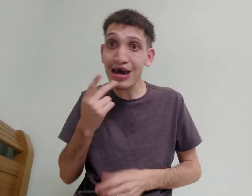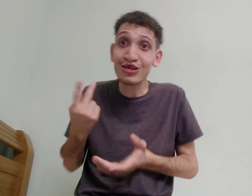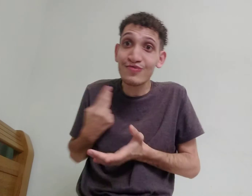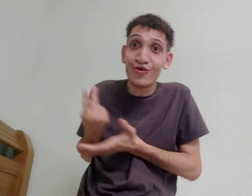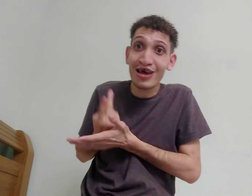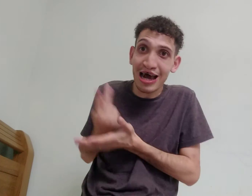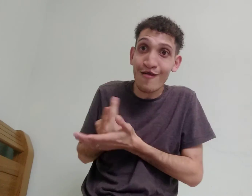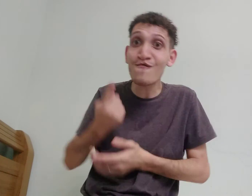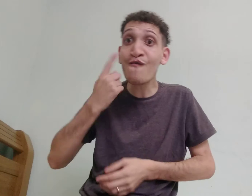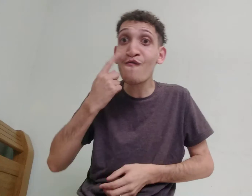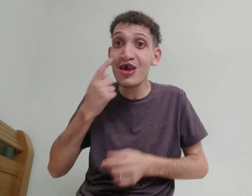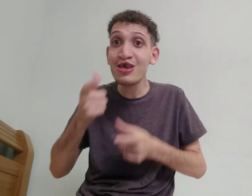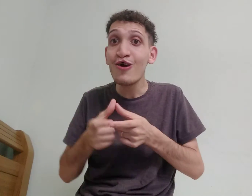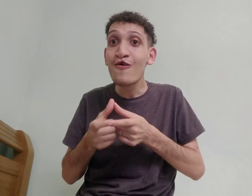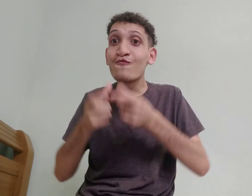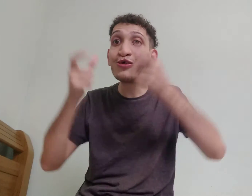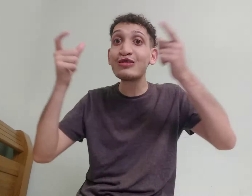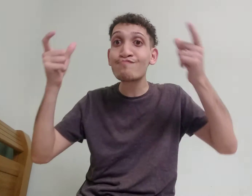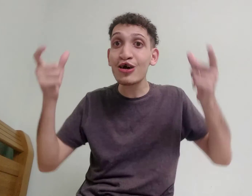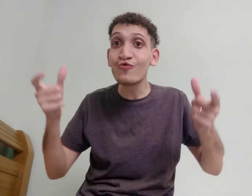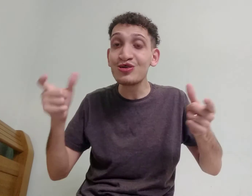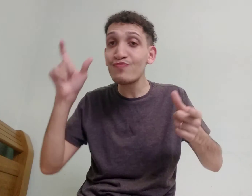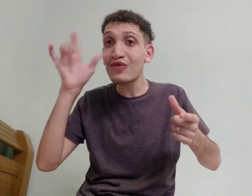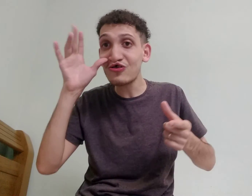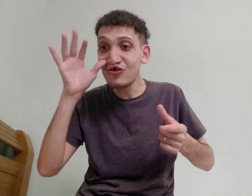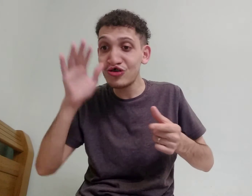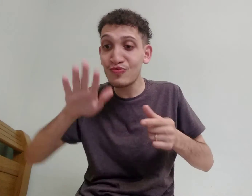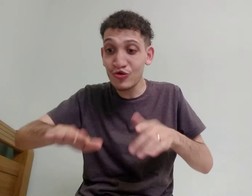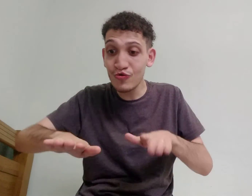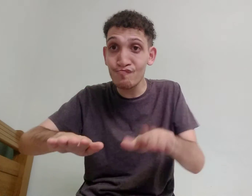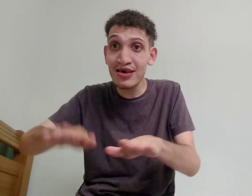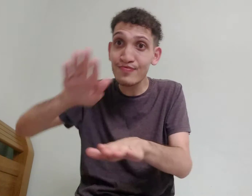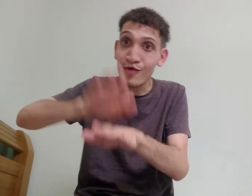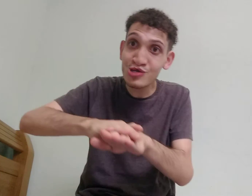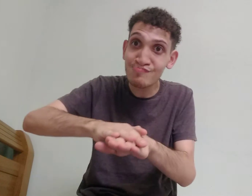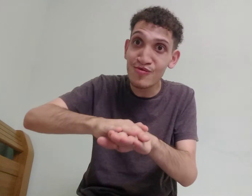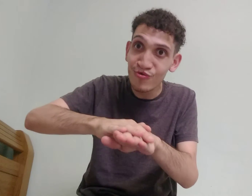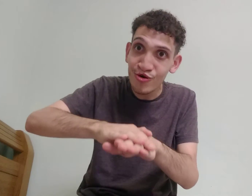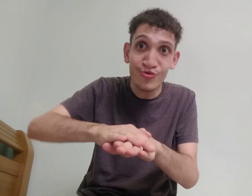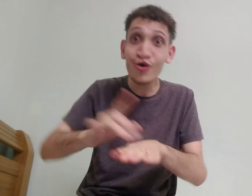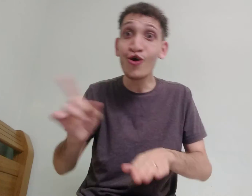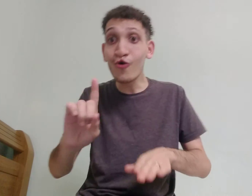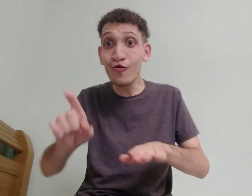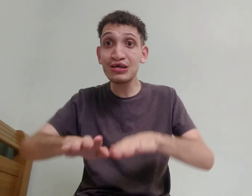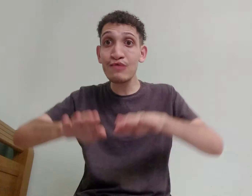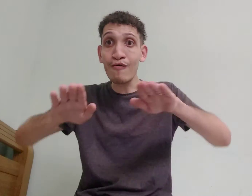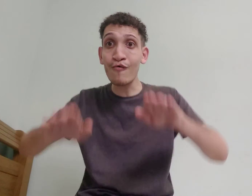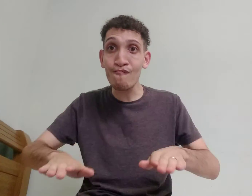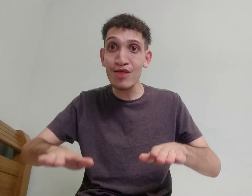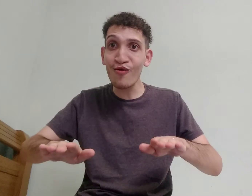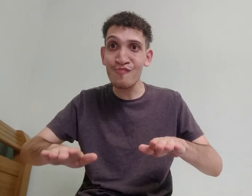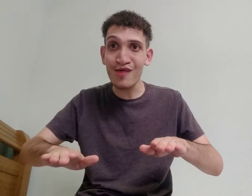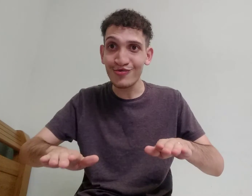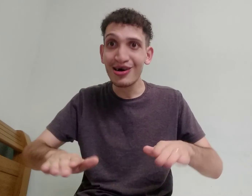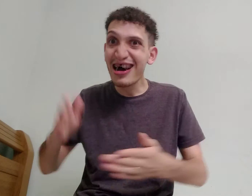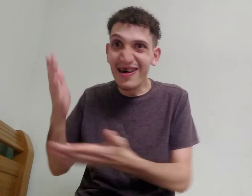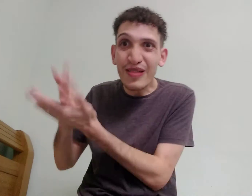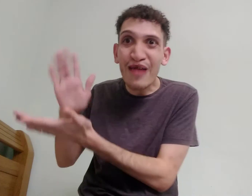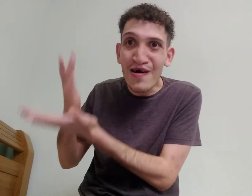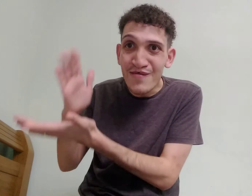eu errado, vamos ver aí, quanto é a maioria que tá assistindo, se o pé tá um em cima do outro, ou se ele tá com o pé normal, nada eu ver, né,